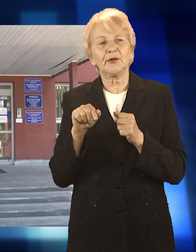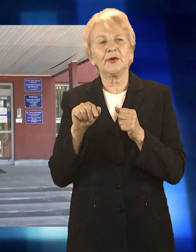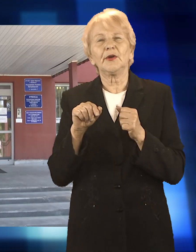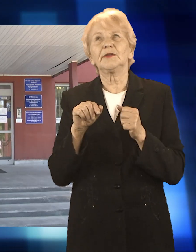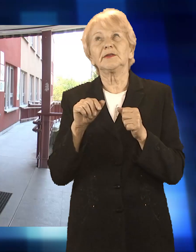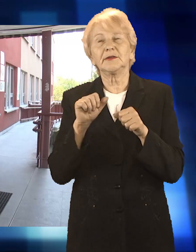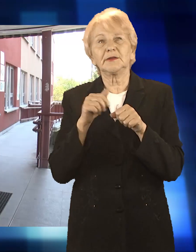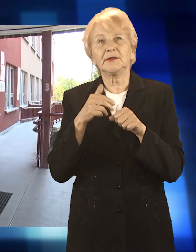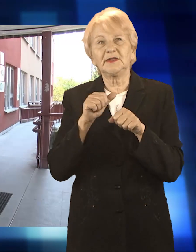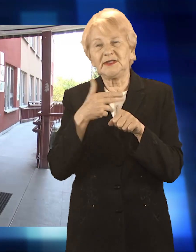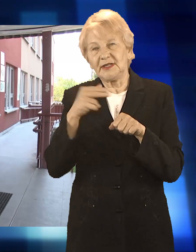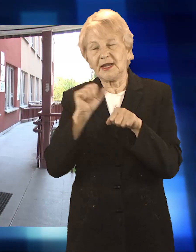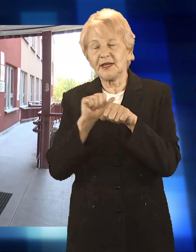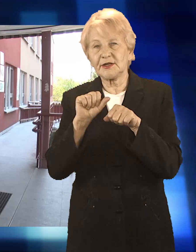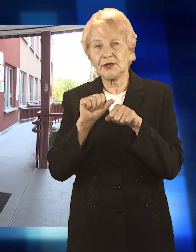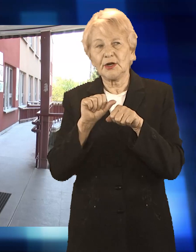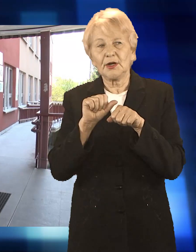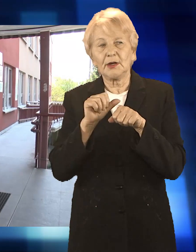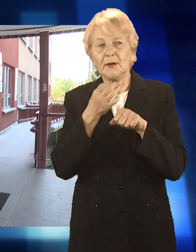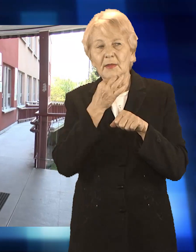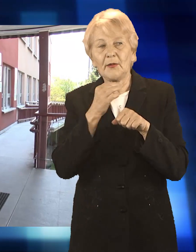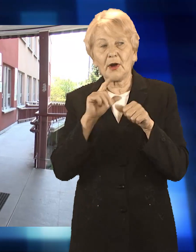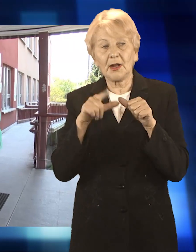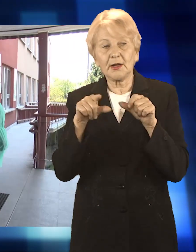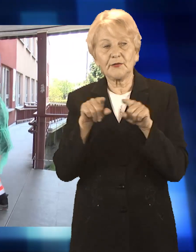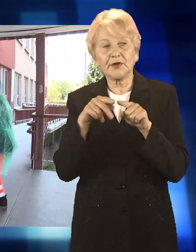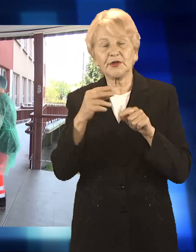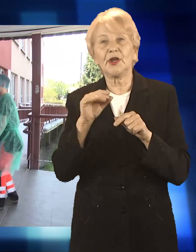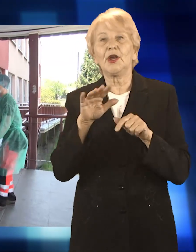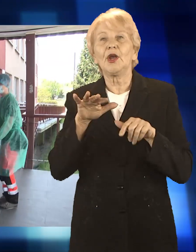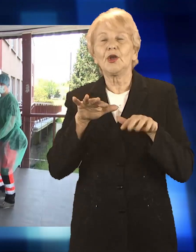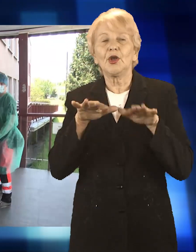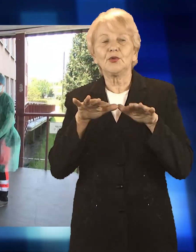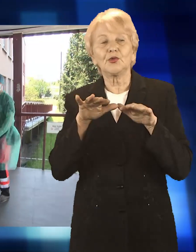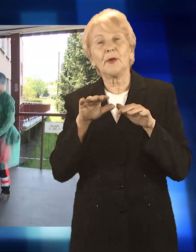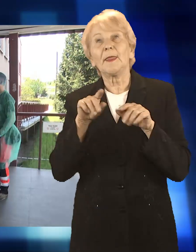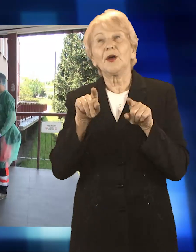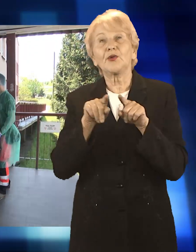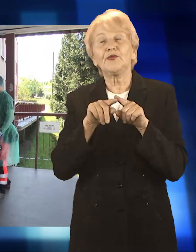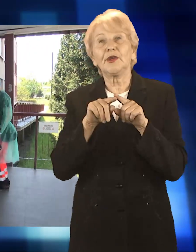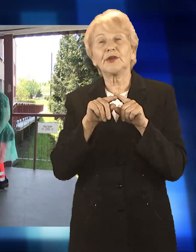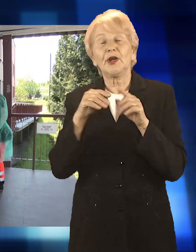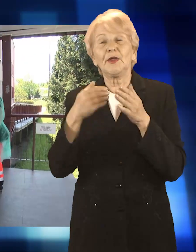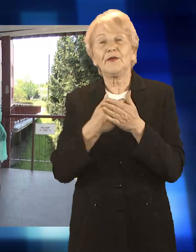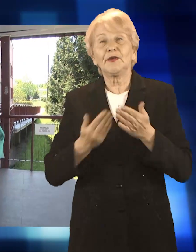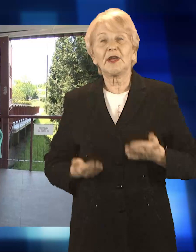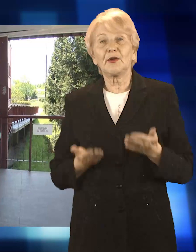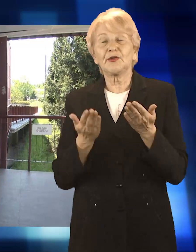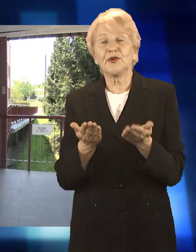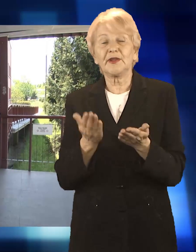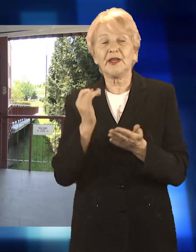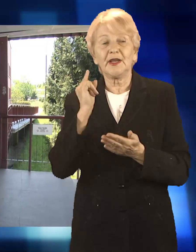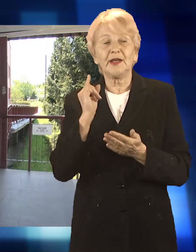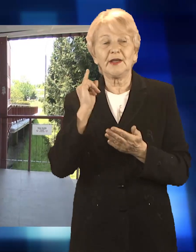pacjenci stabilni. Jeżeli chodzi o dzieci, to mamy dwoje noworodków. Jak Państwo widzieliście, jeden przed